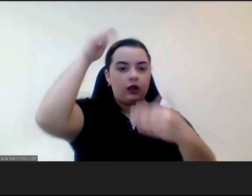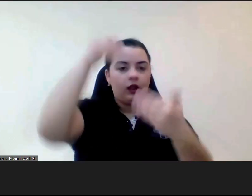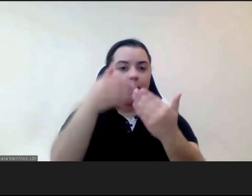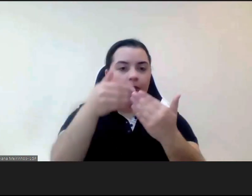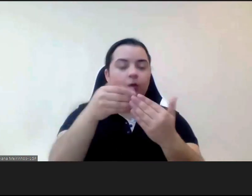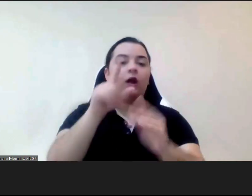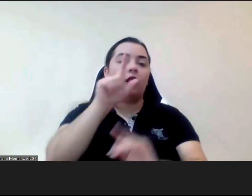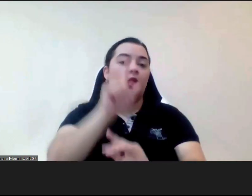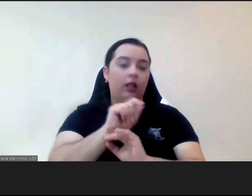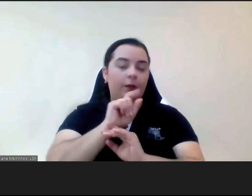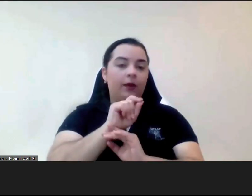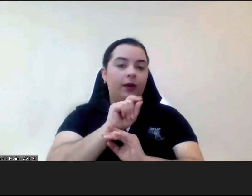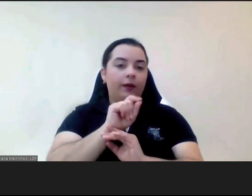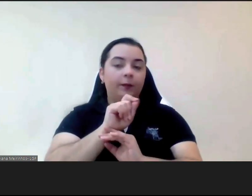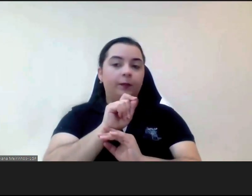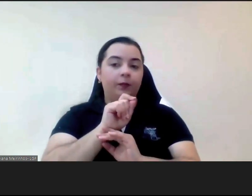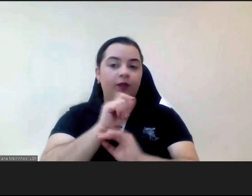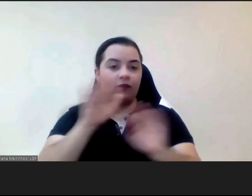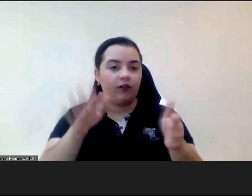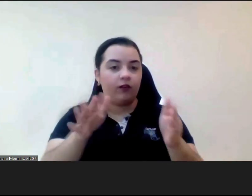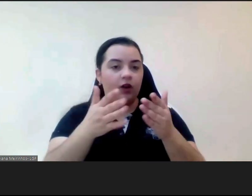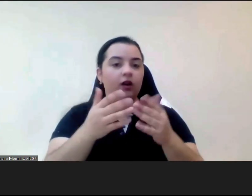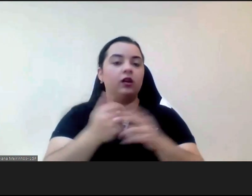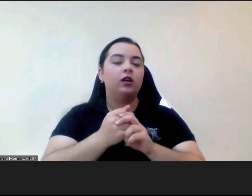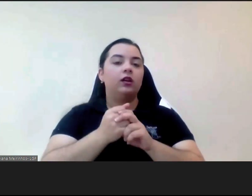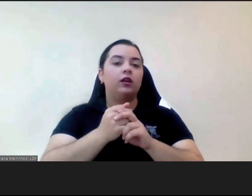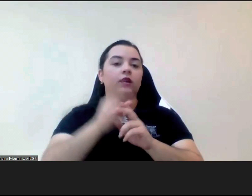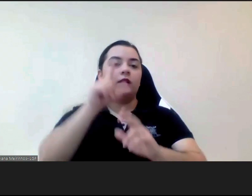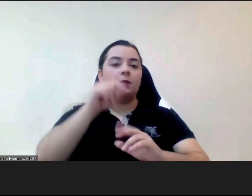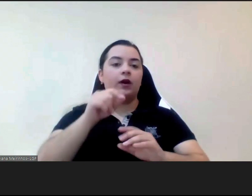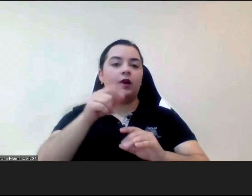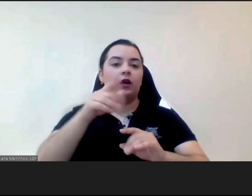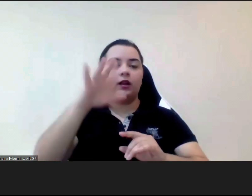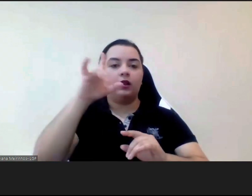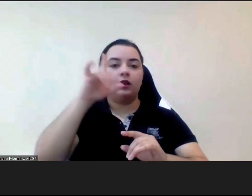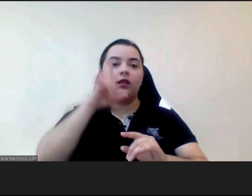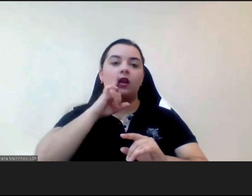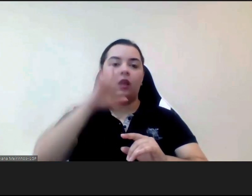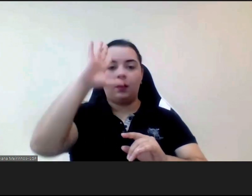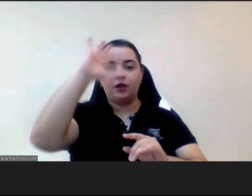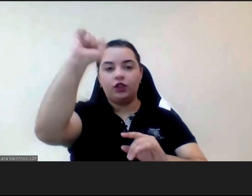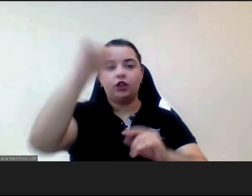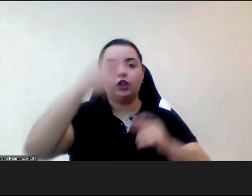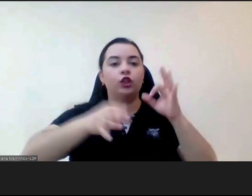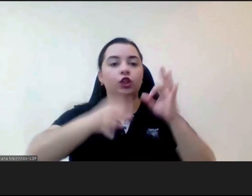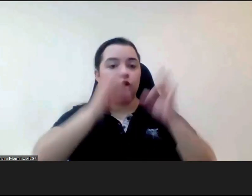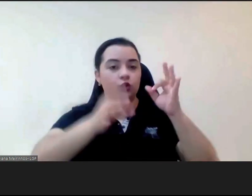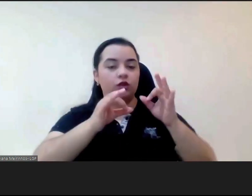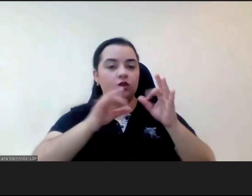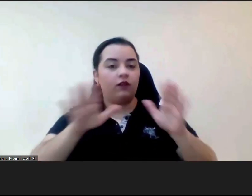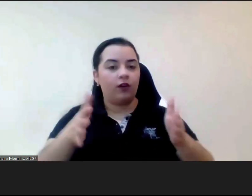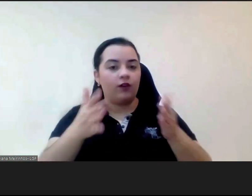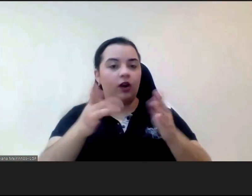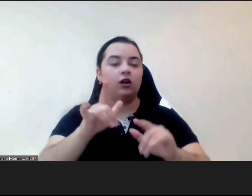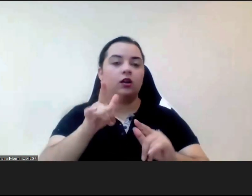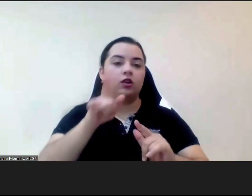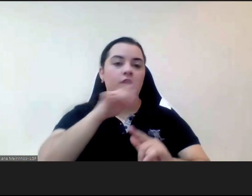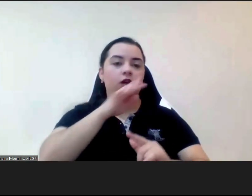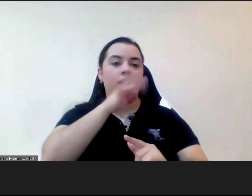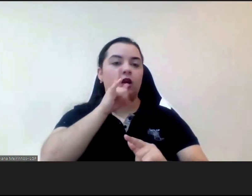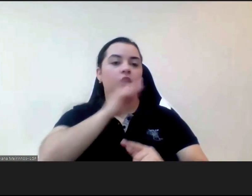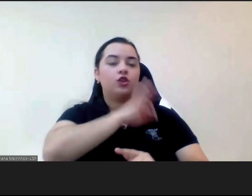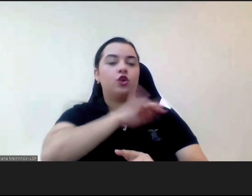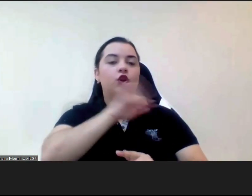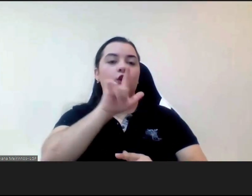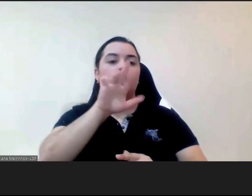professora Luciana Maral que desde desde o primeiro dia esteve connosco no combate à violência aos